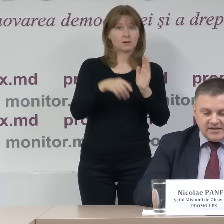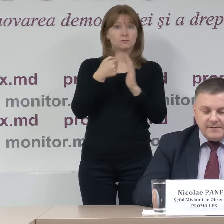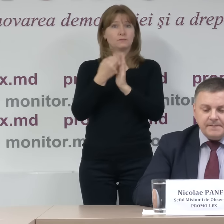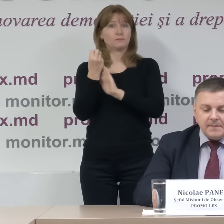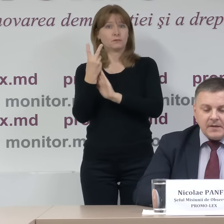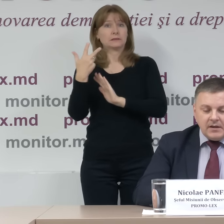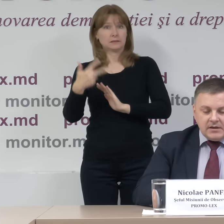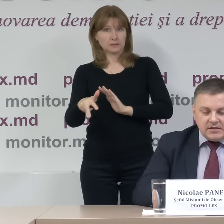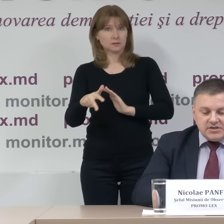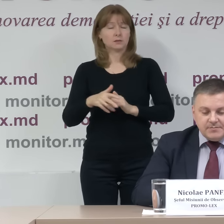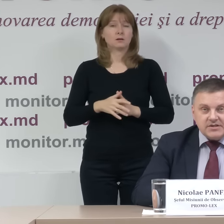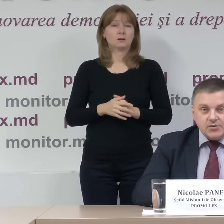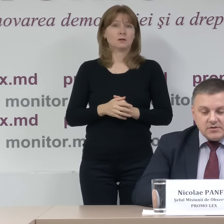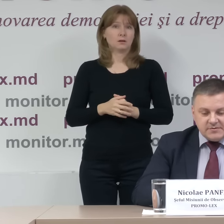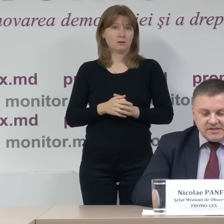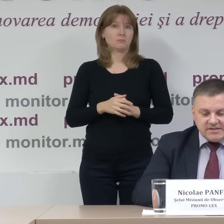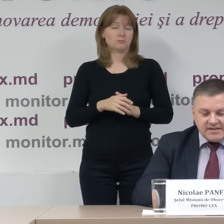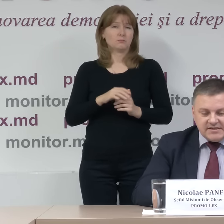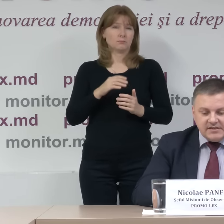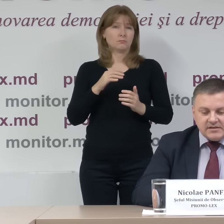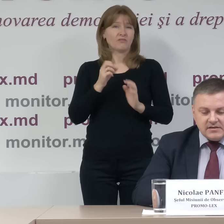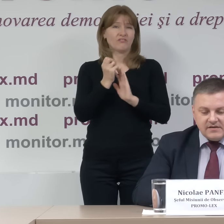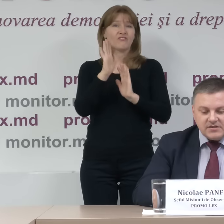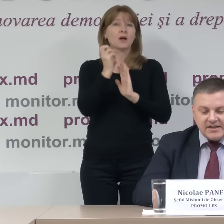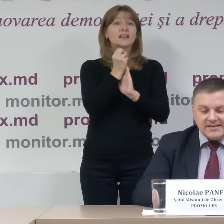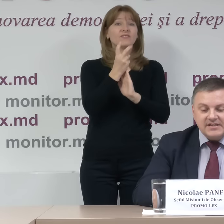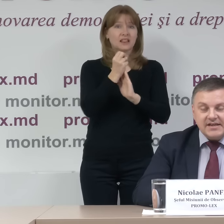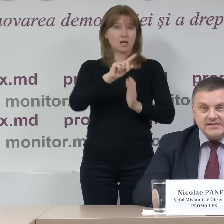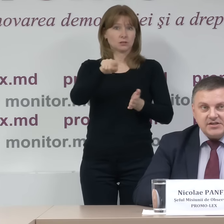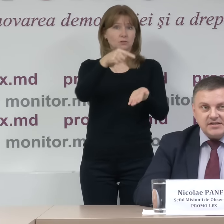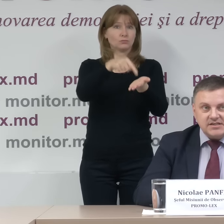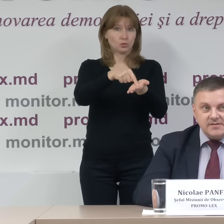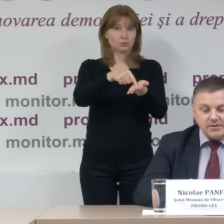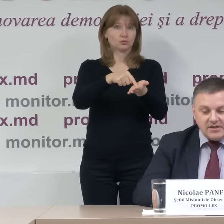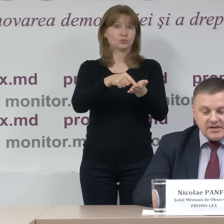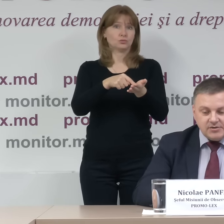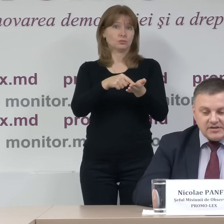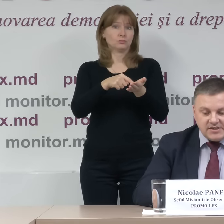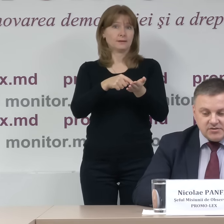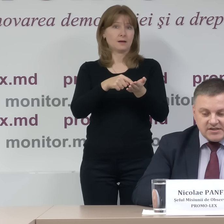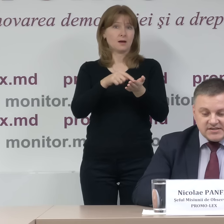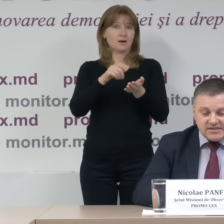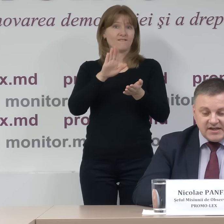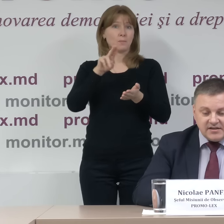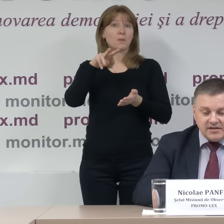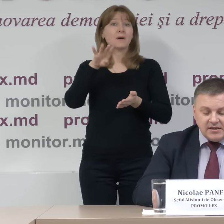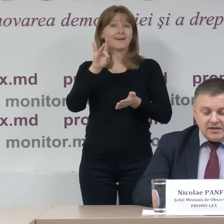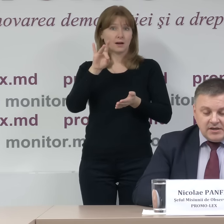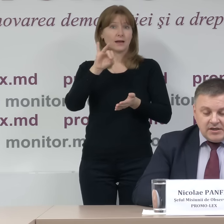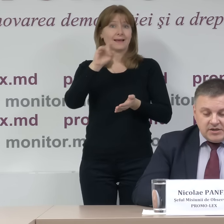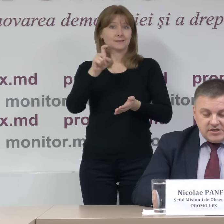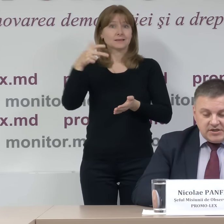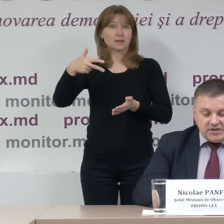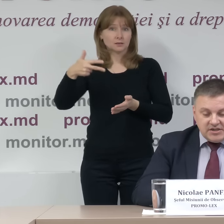jumătate, în cel puțin 12 secții de votare din 30 deschise pentru alegătorii din regiunea transnistreană